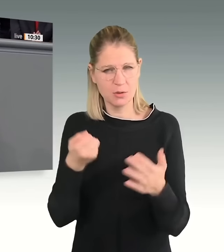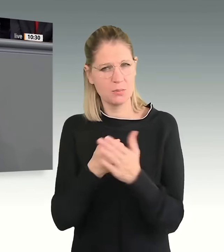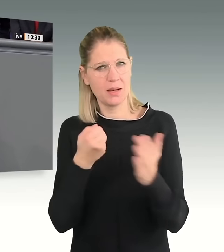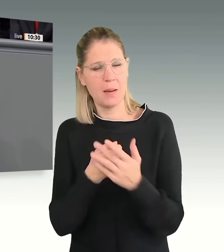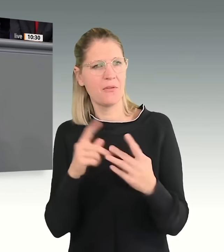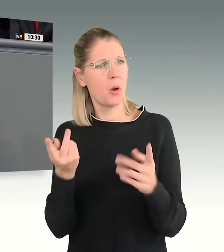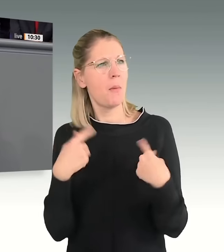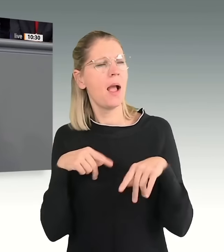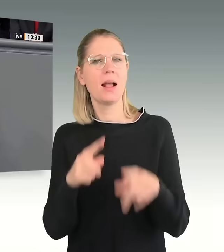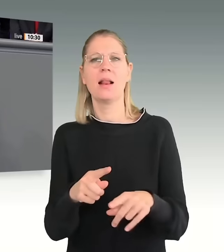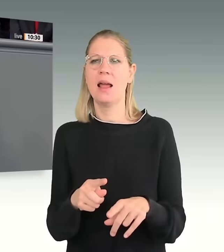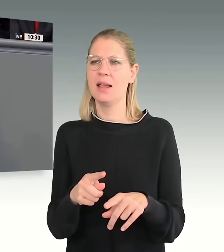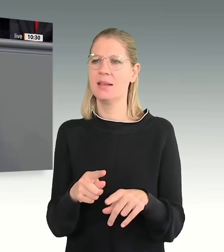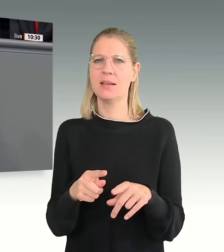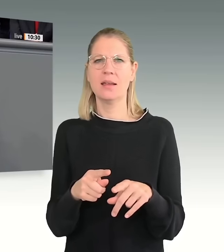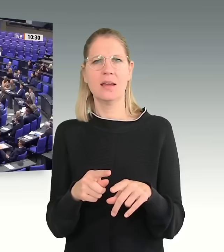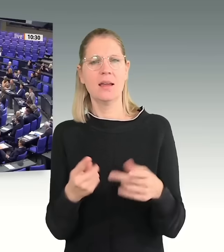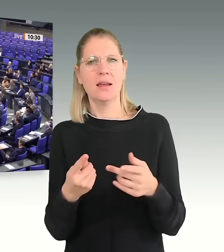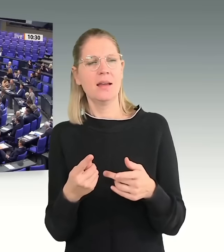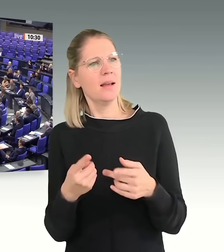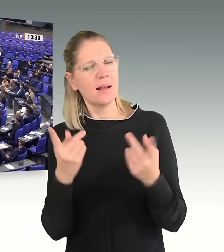nachplappert. Haben Sie noch eigene Position?